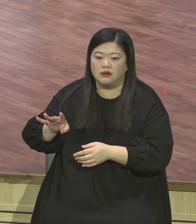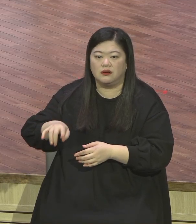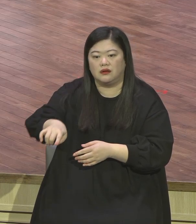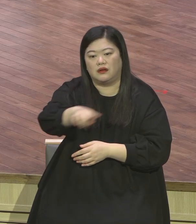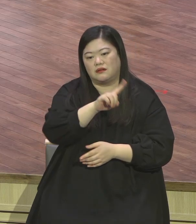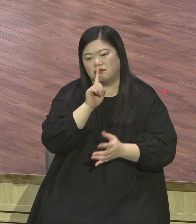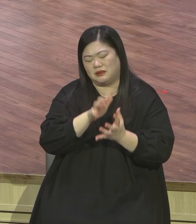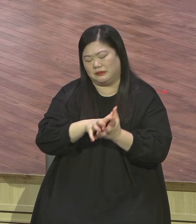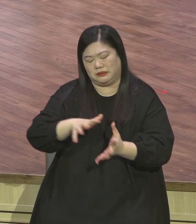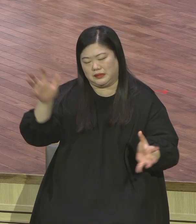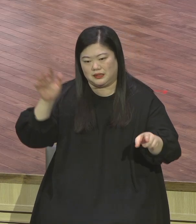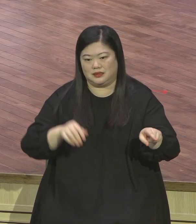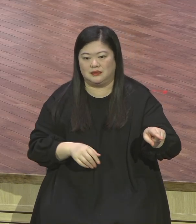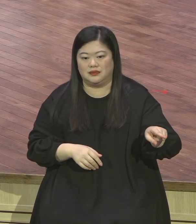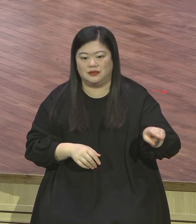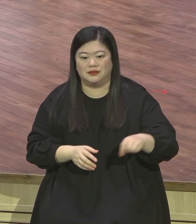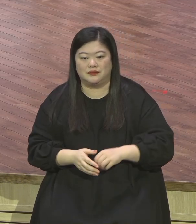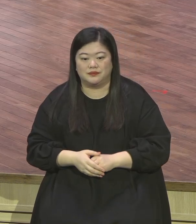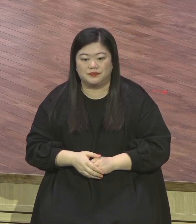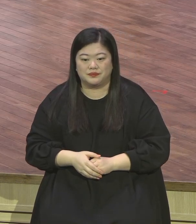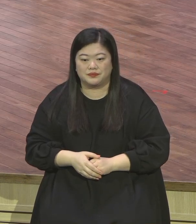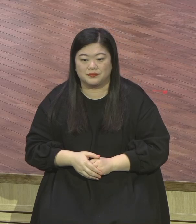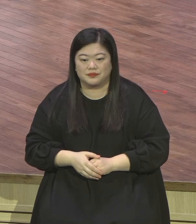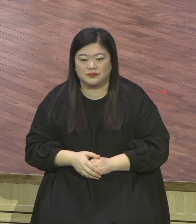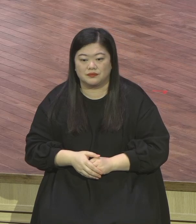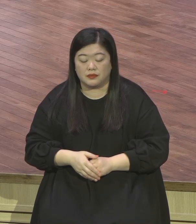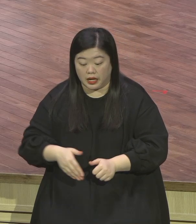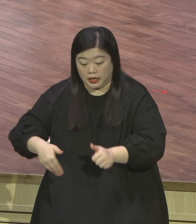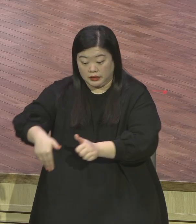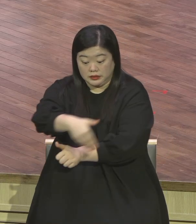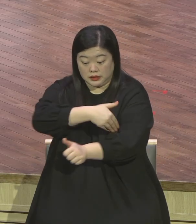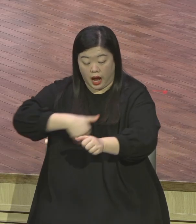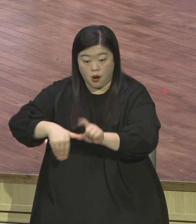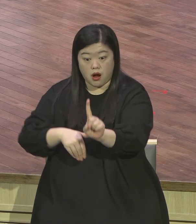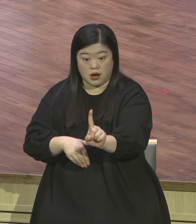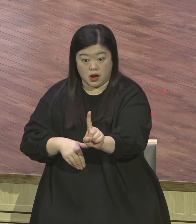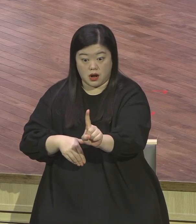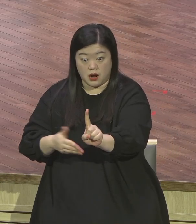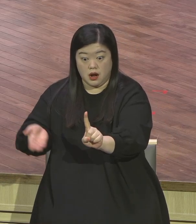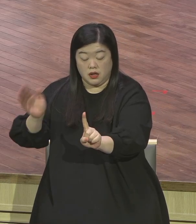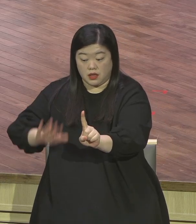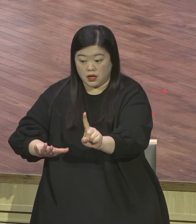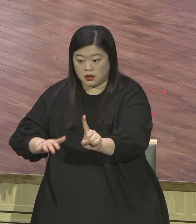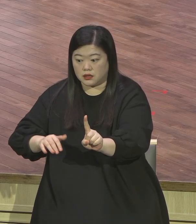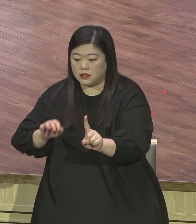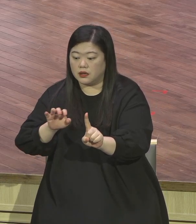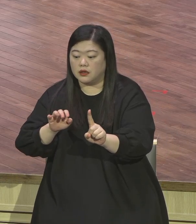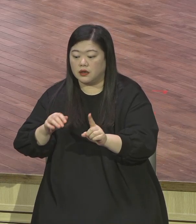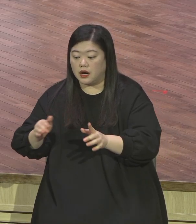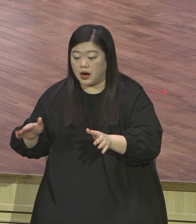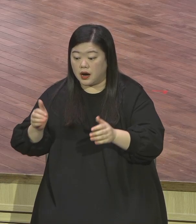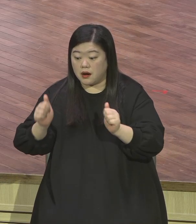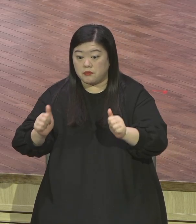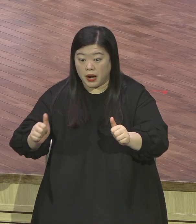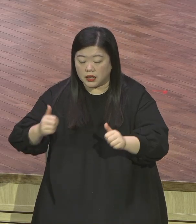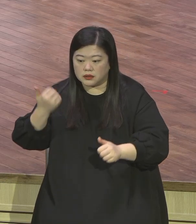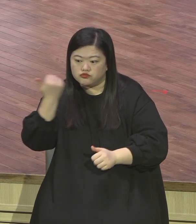똑같은 상황에 대해서도 판사가 누구냐에 따라서 무죄냐 유죄냐가